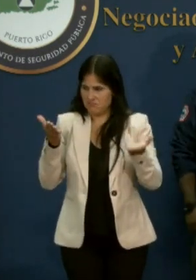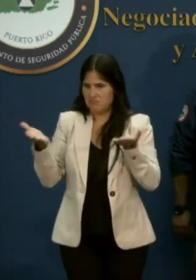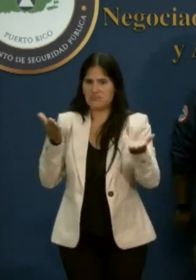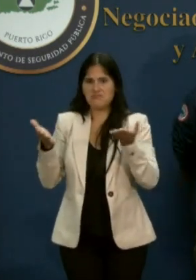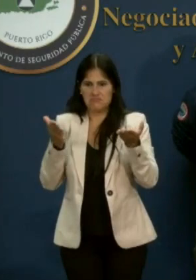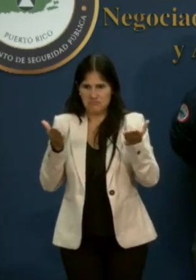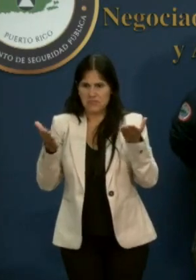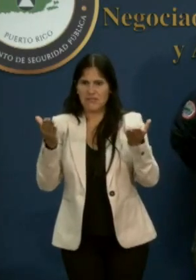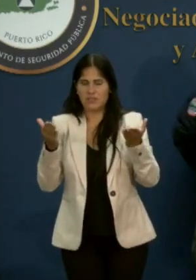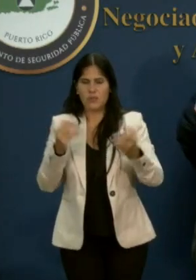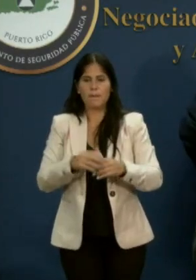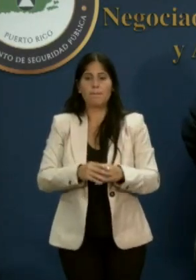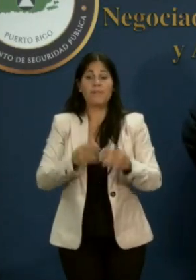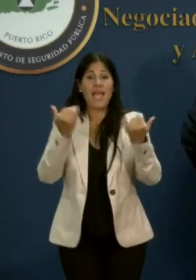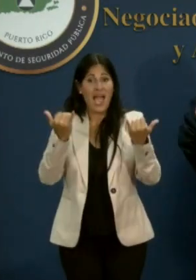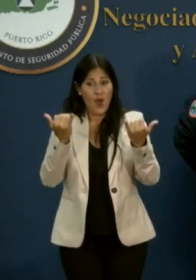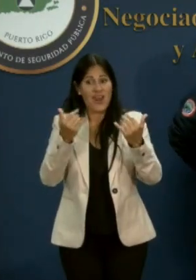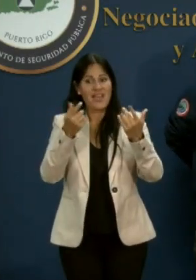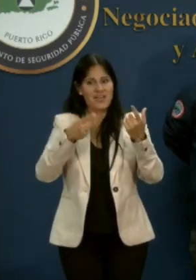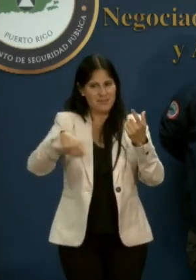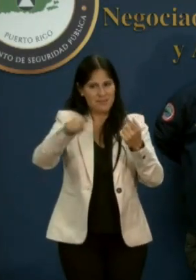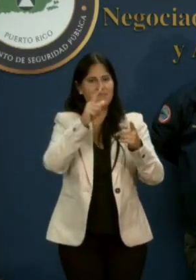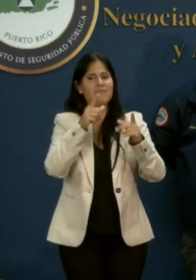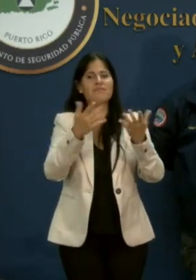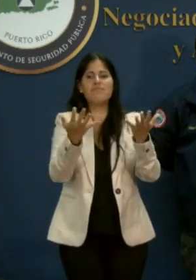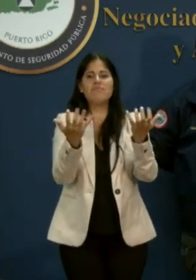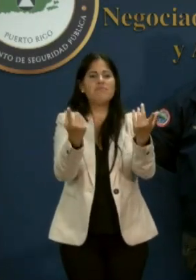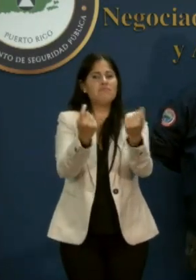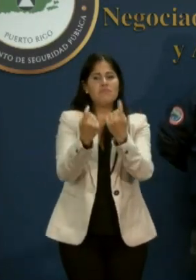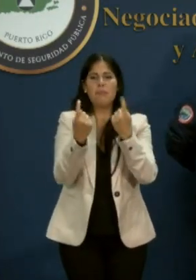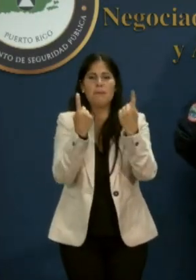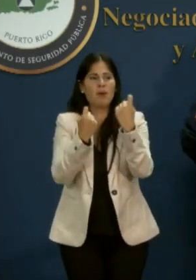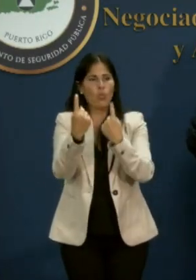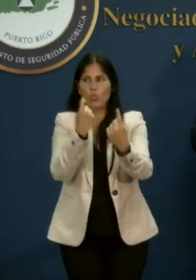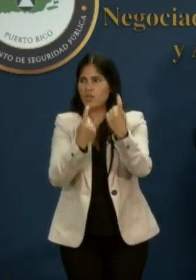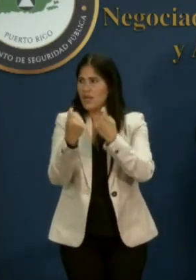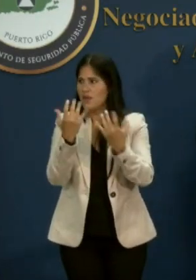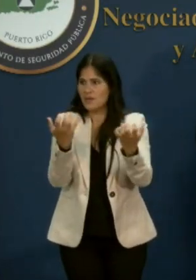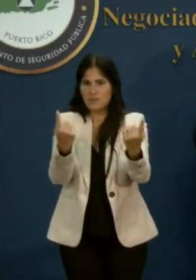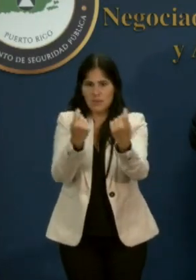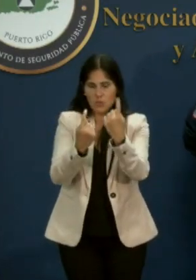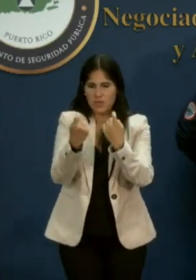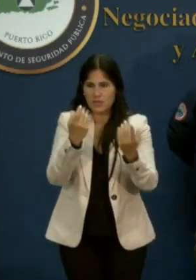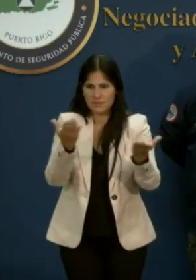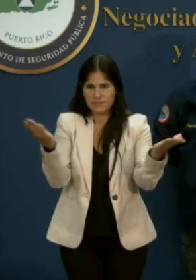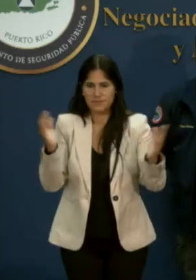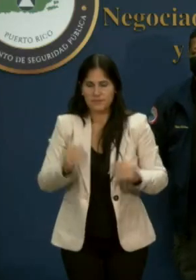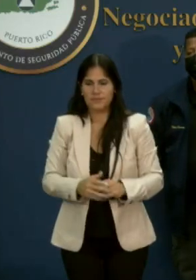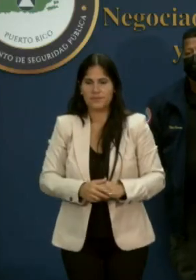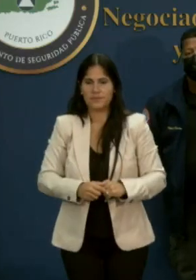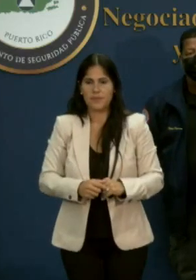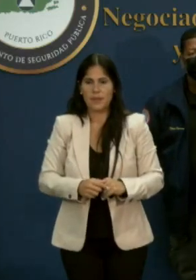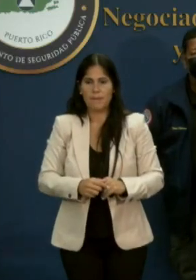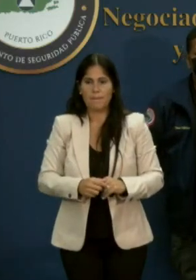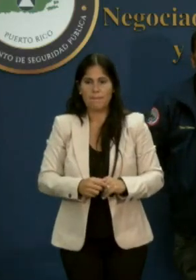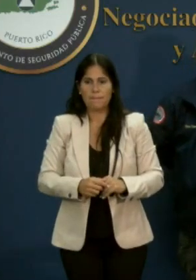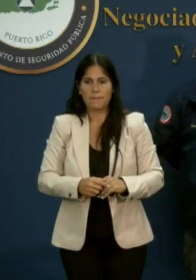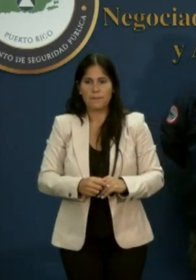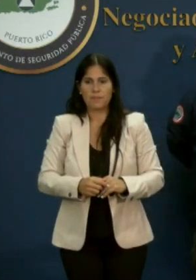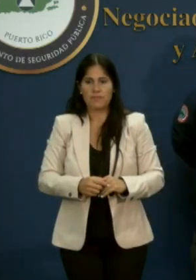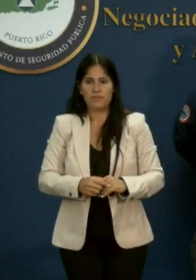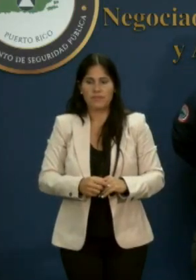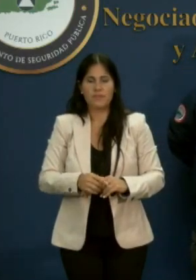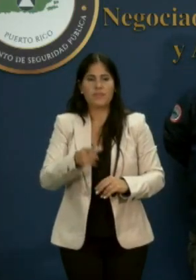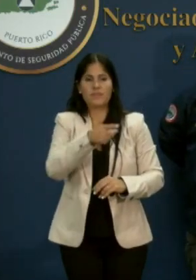contestamos las preguntas de los miembros de la prensa. Vamos a contestar preguntas solo del tema. Comenzamos con WIPR. Saludos,